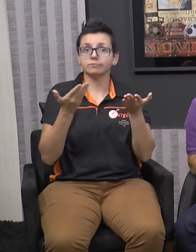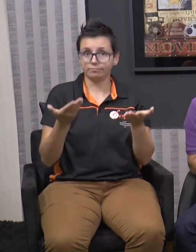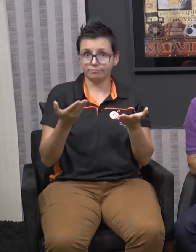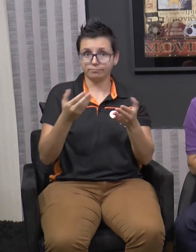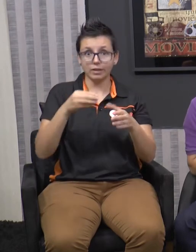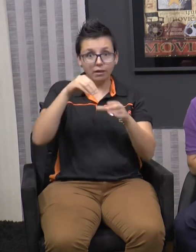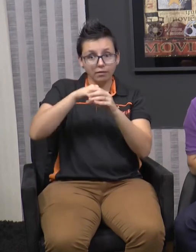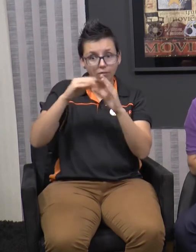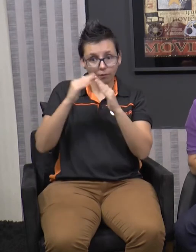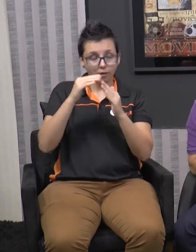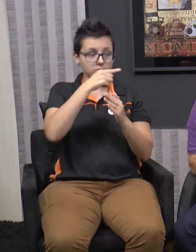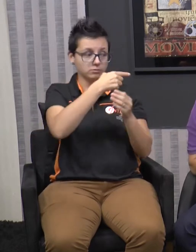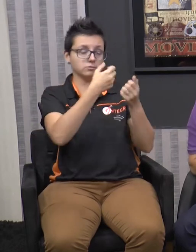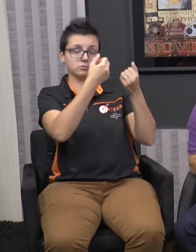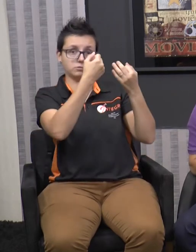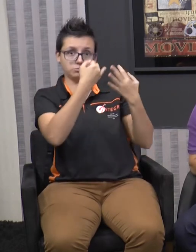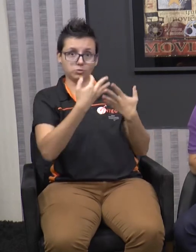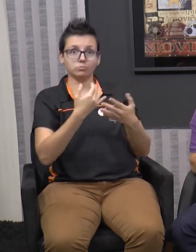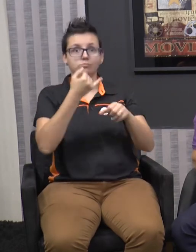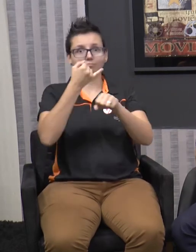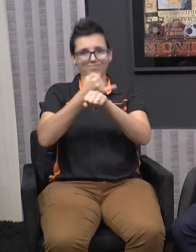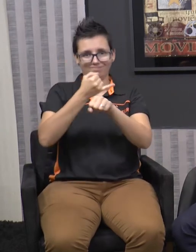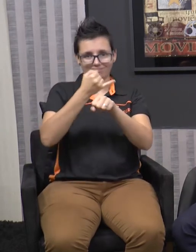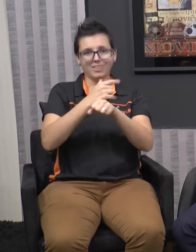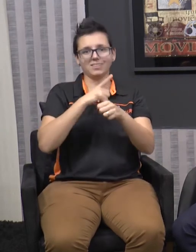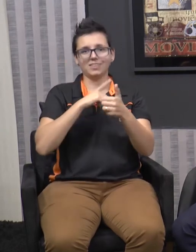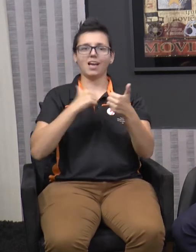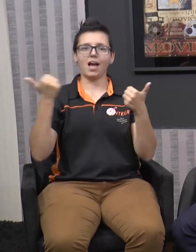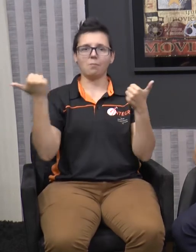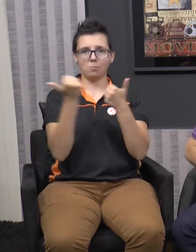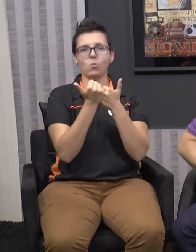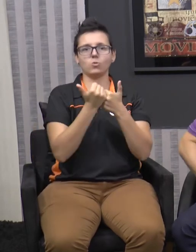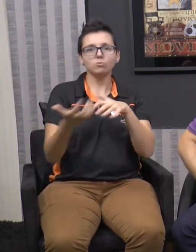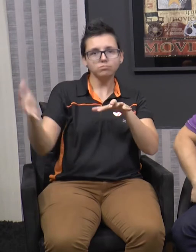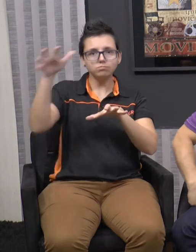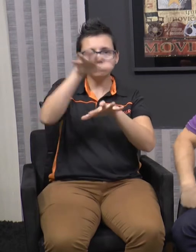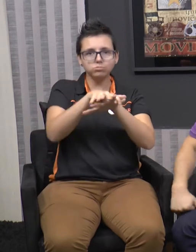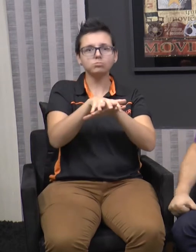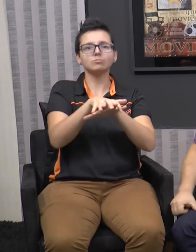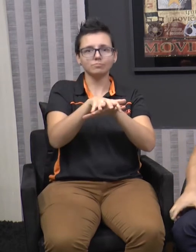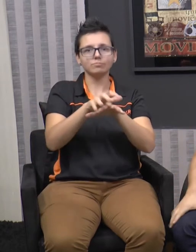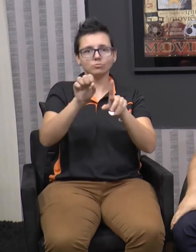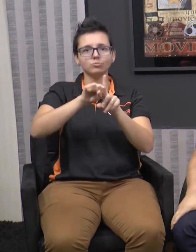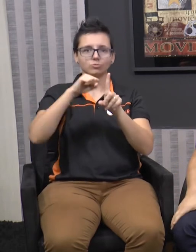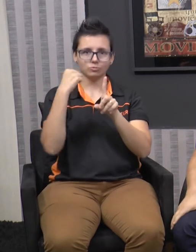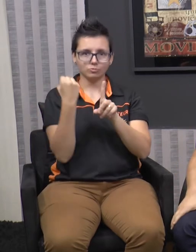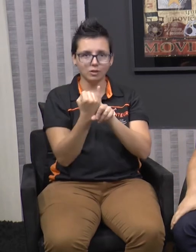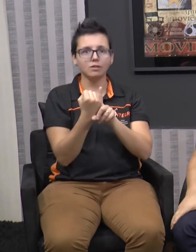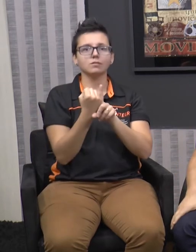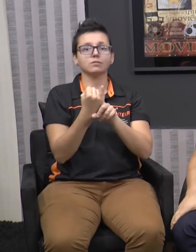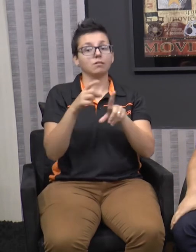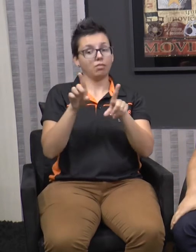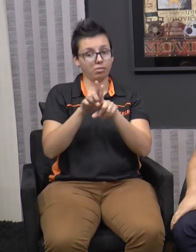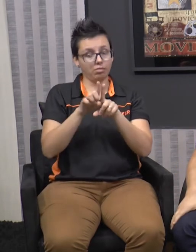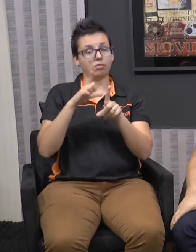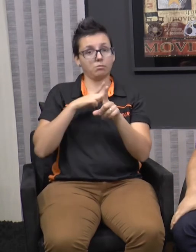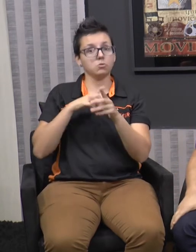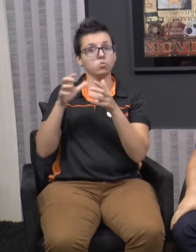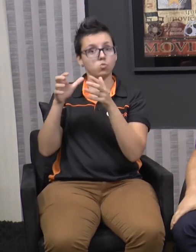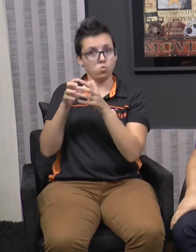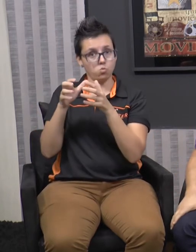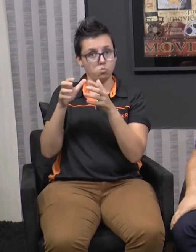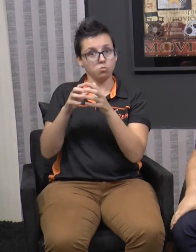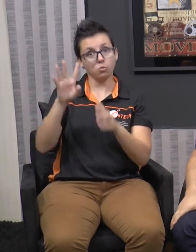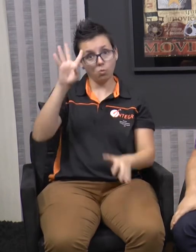E a Integra vem pra poder fazer esse trabalho de integração, digamos assim. Isso, exatamente. Aí a gente tem até um grupo, todas as quartas